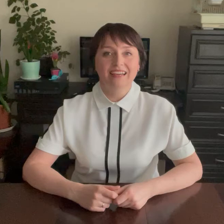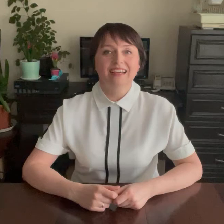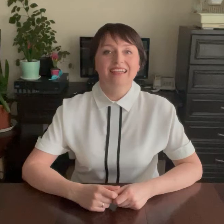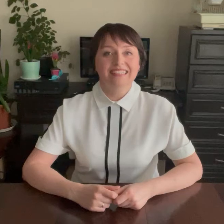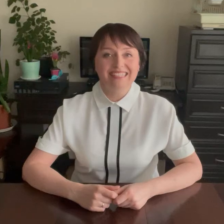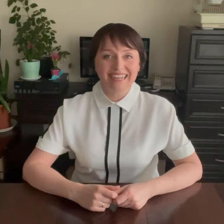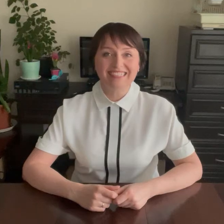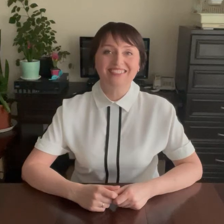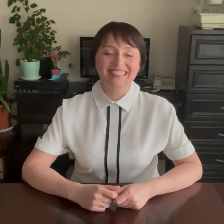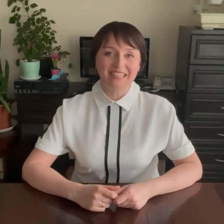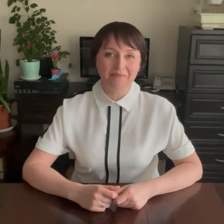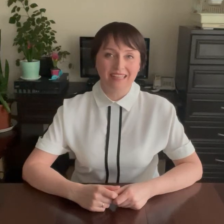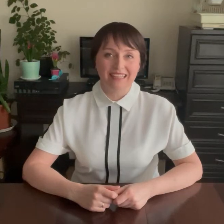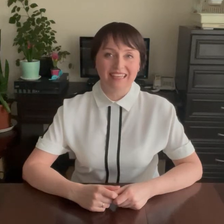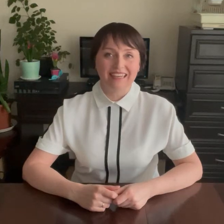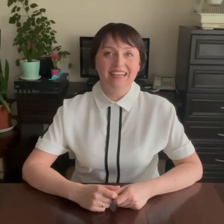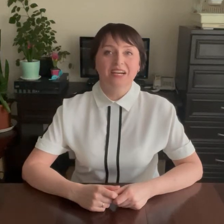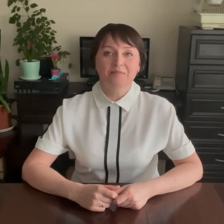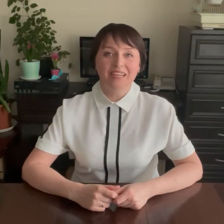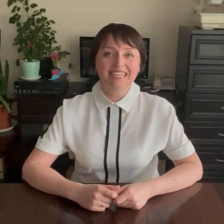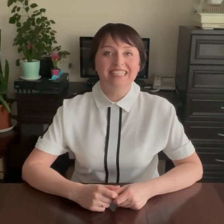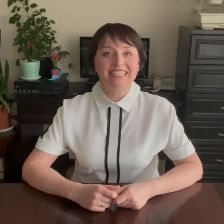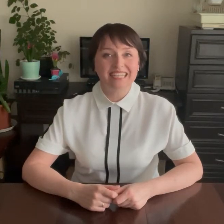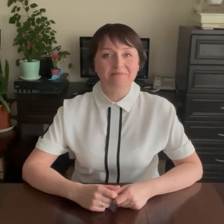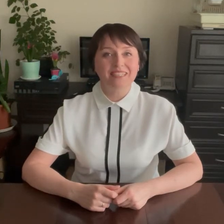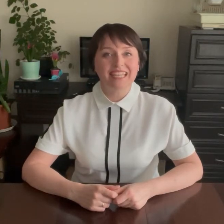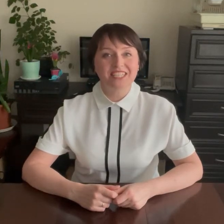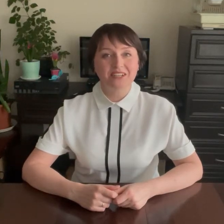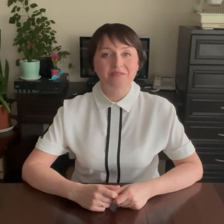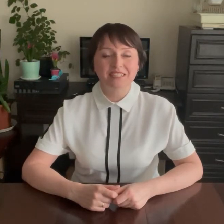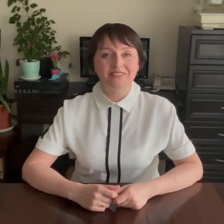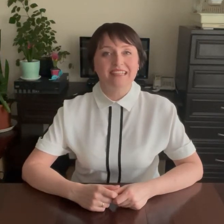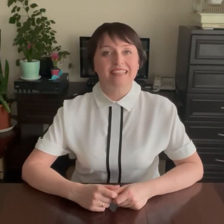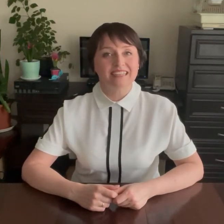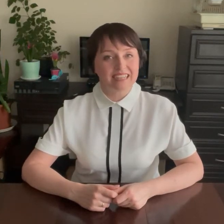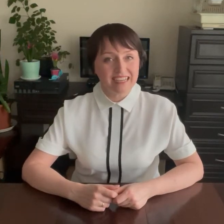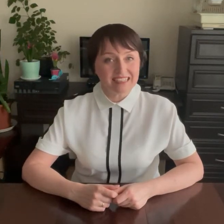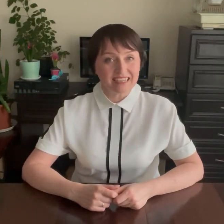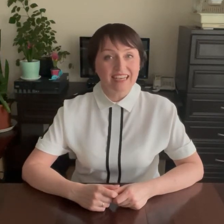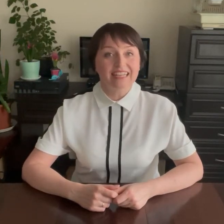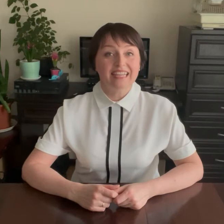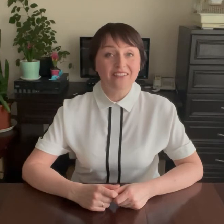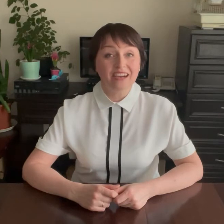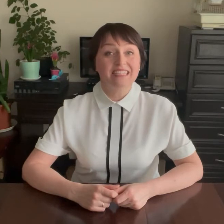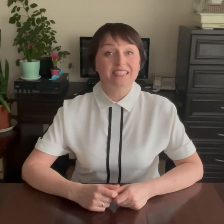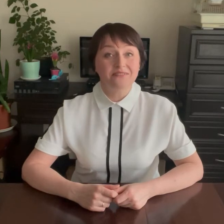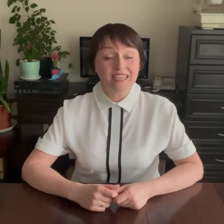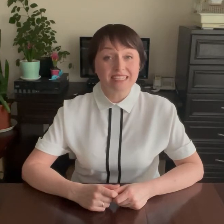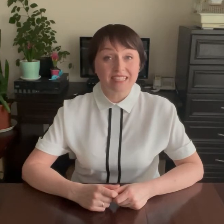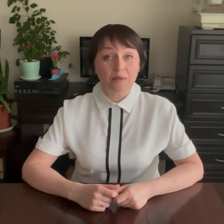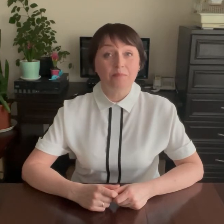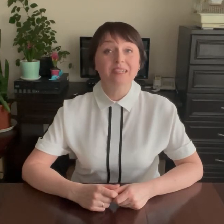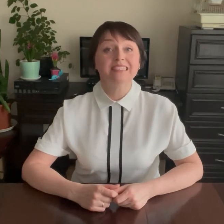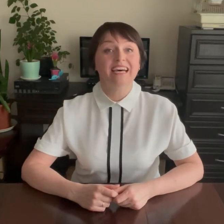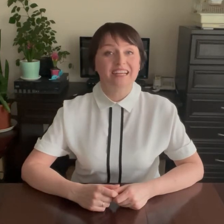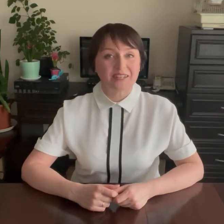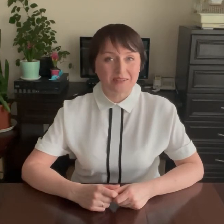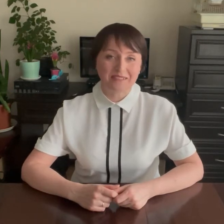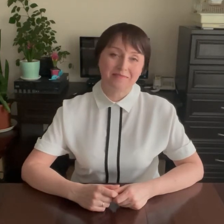Здравствуйте, ребятки! Прежде чем мы начнём сегодня играть, давайте весело поздороваемся!